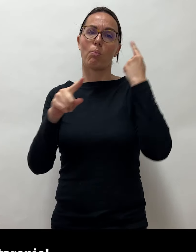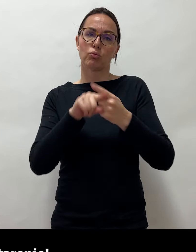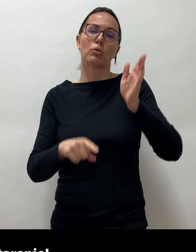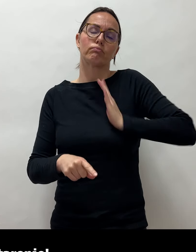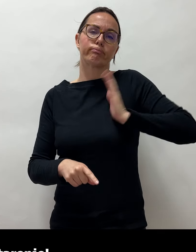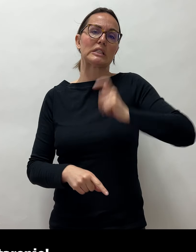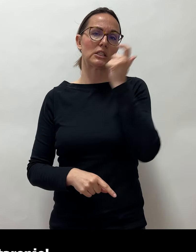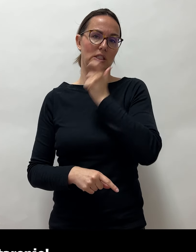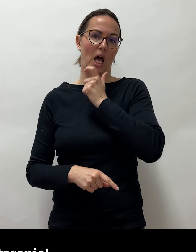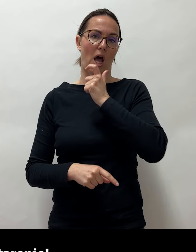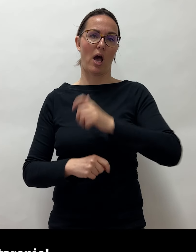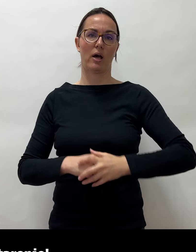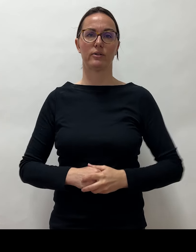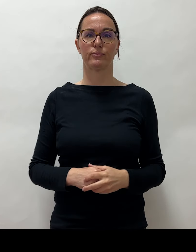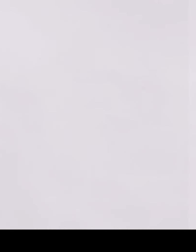dostojanstveno staranje.